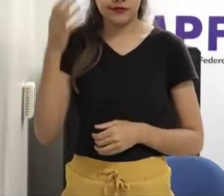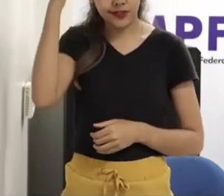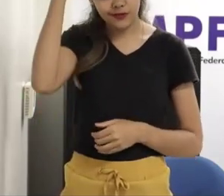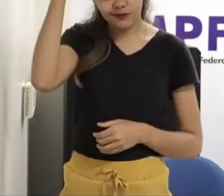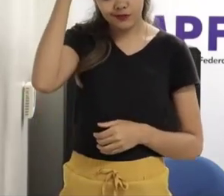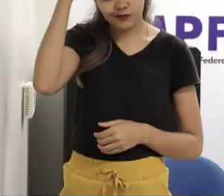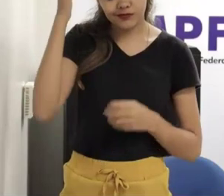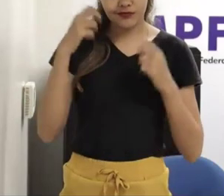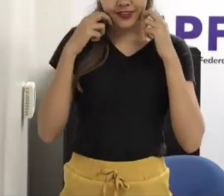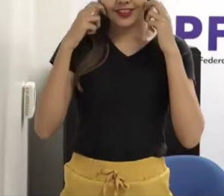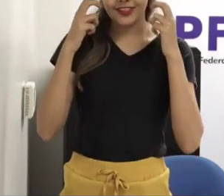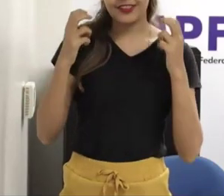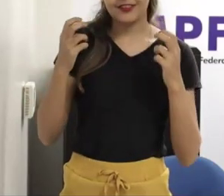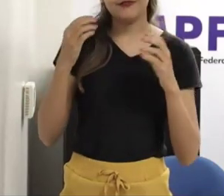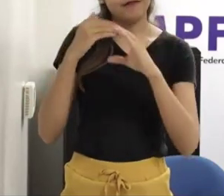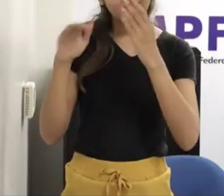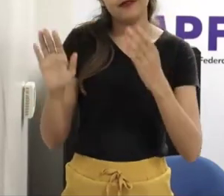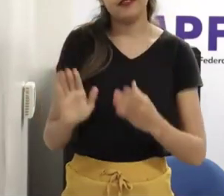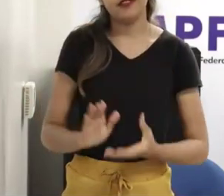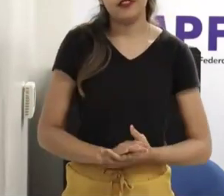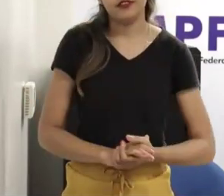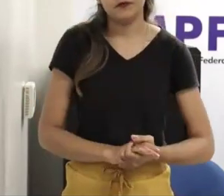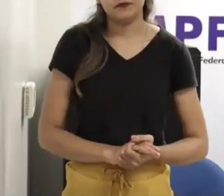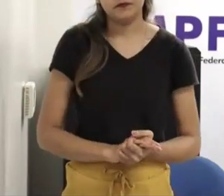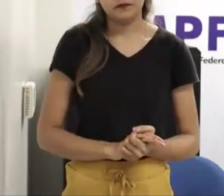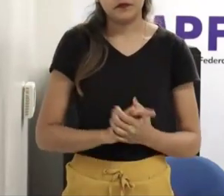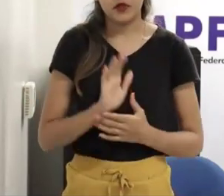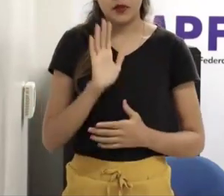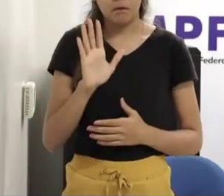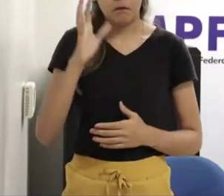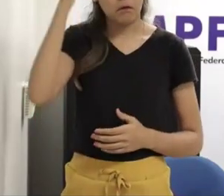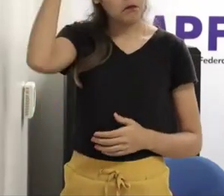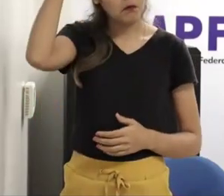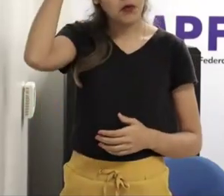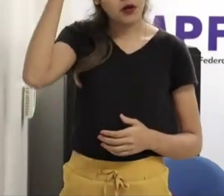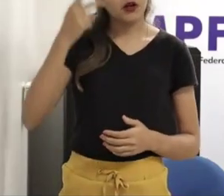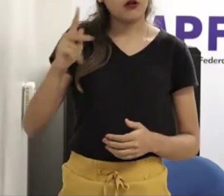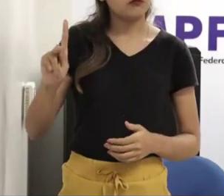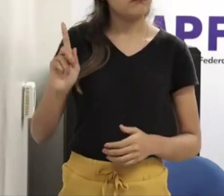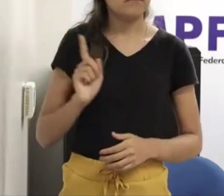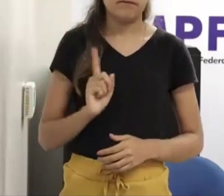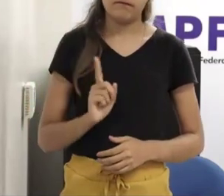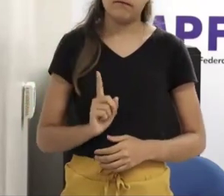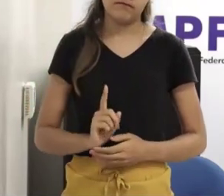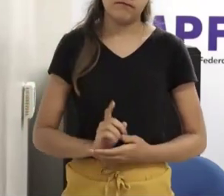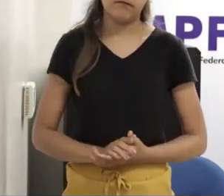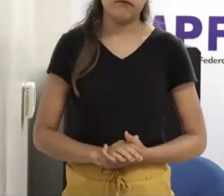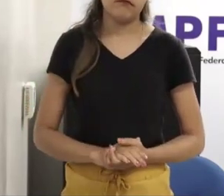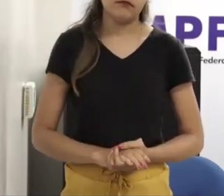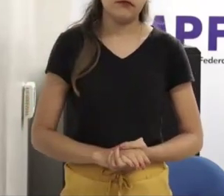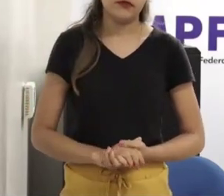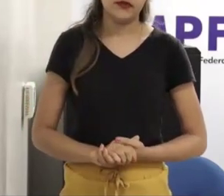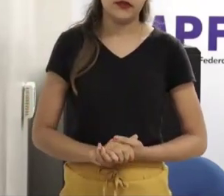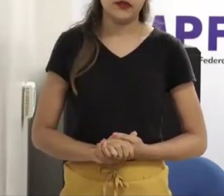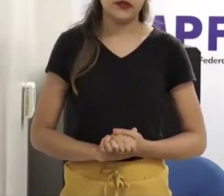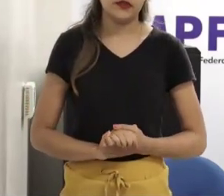fala, no sentido de culpabilizar a vítima, porque o crime é perpetrado pelo outro. Mas na